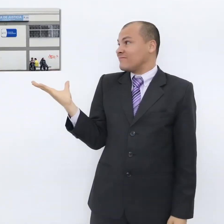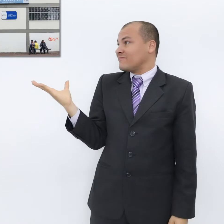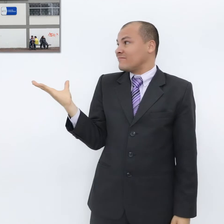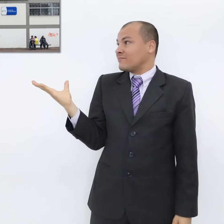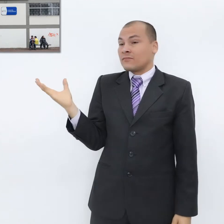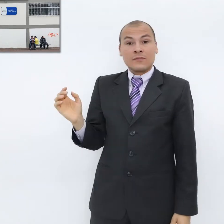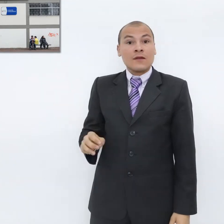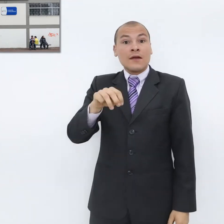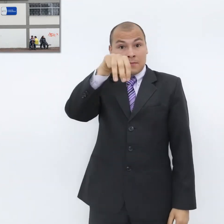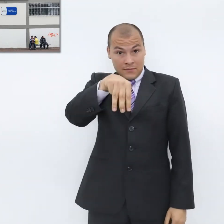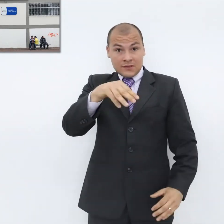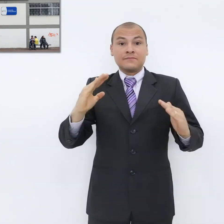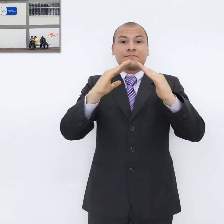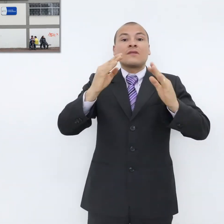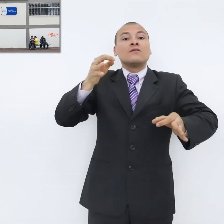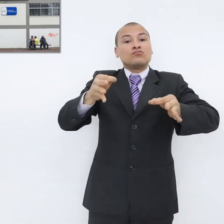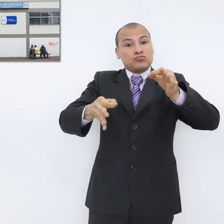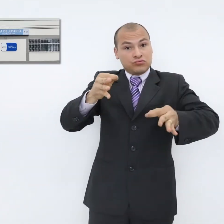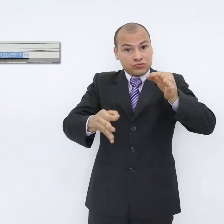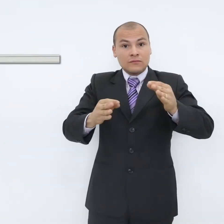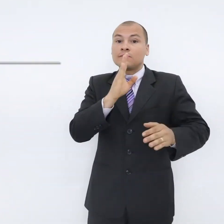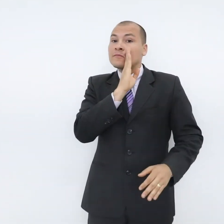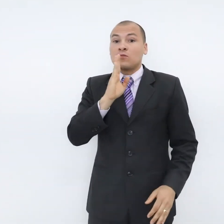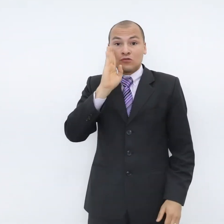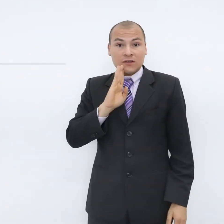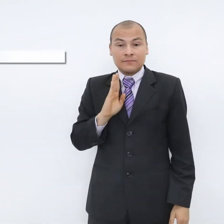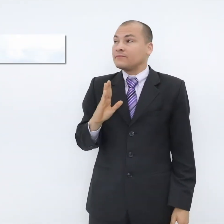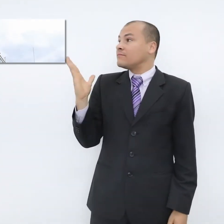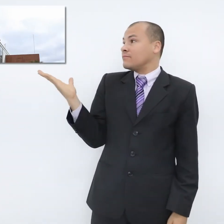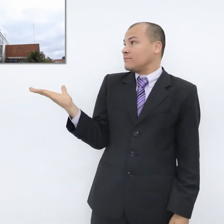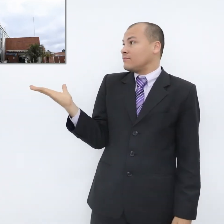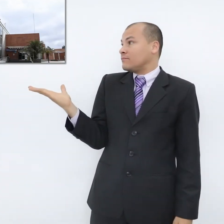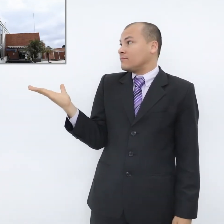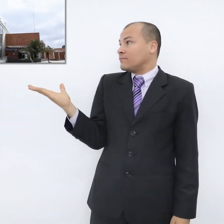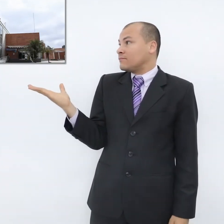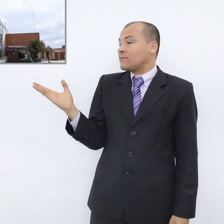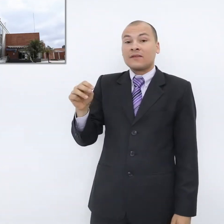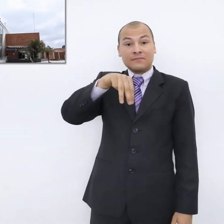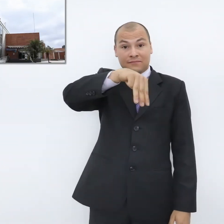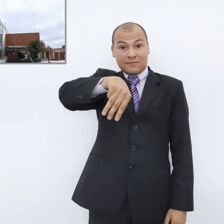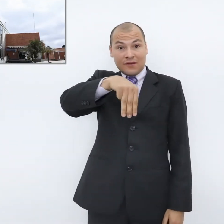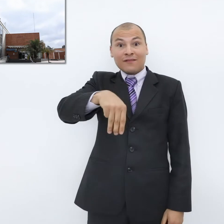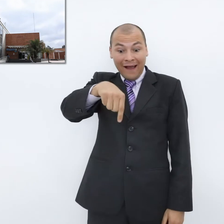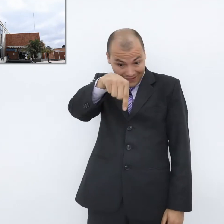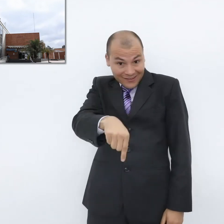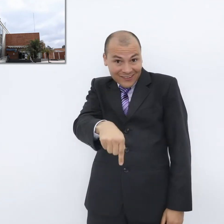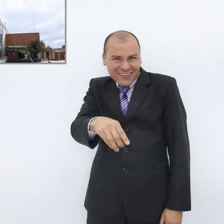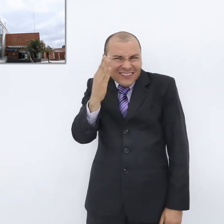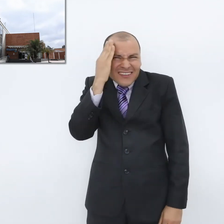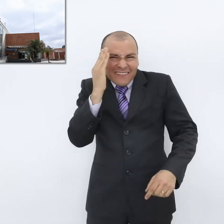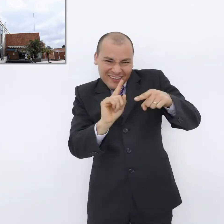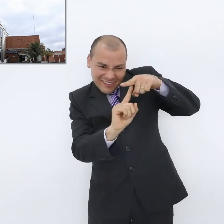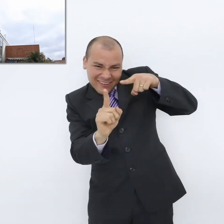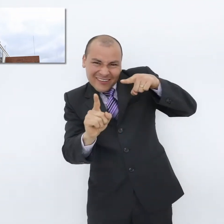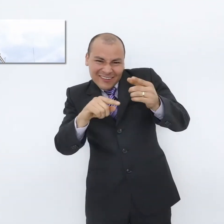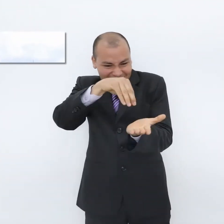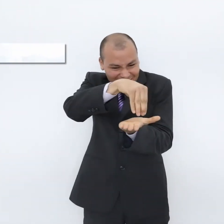en la Casa de Justicia de Bosa, miércoles en la sede principal frente a la estación